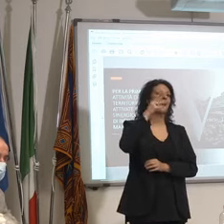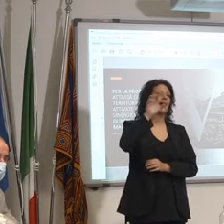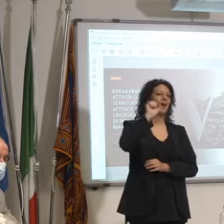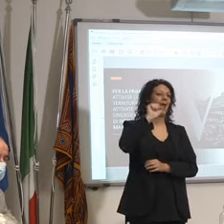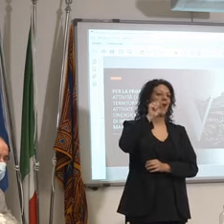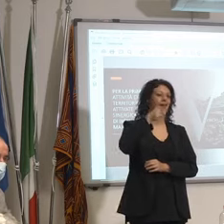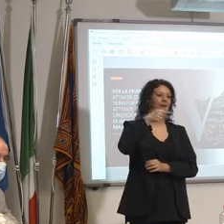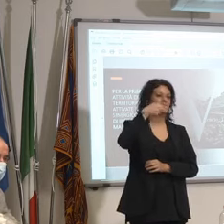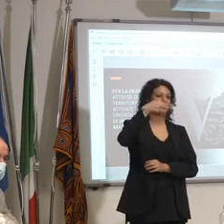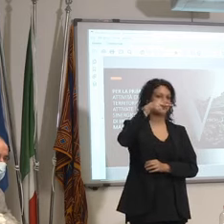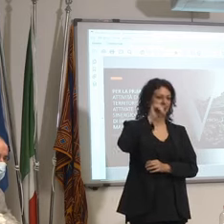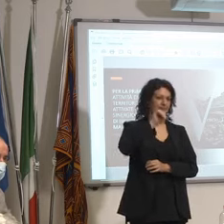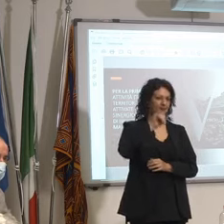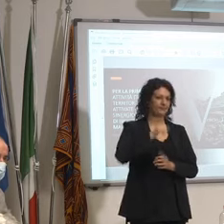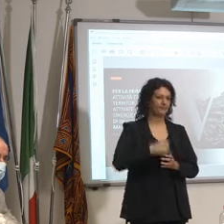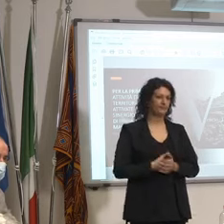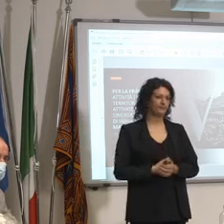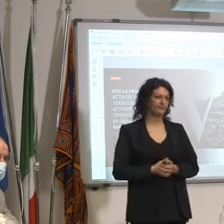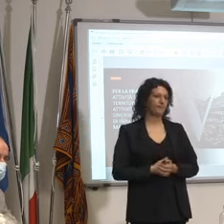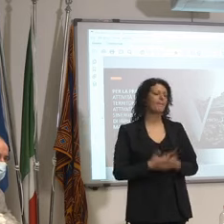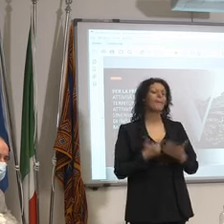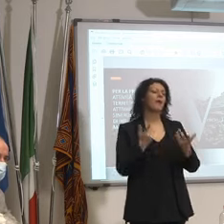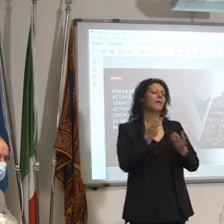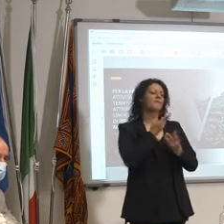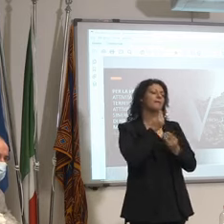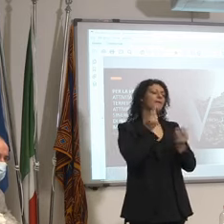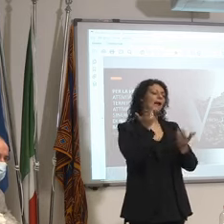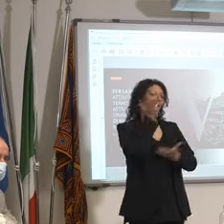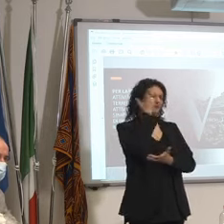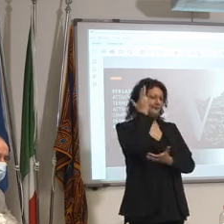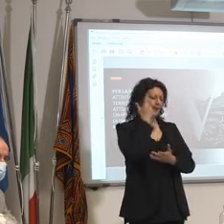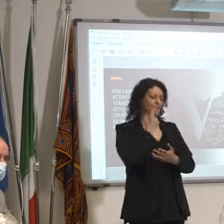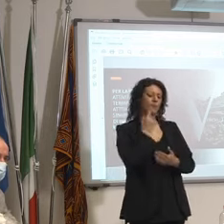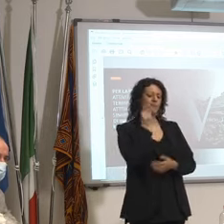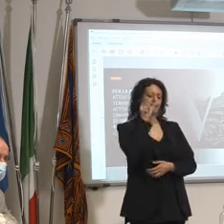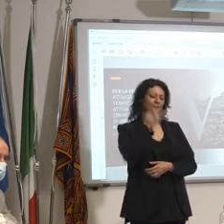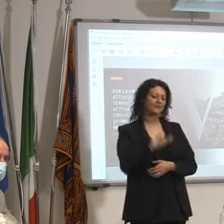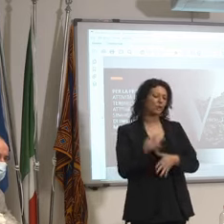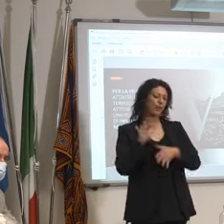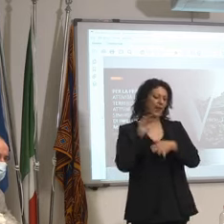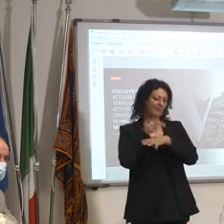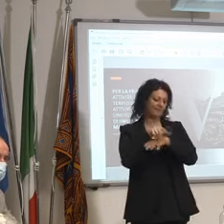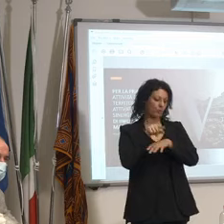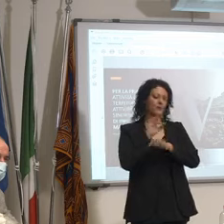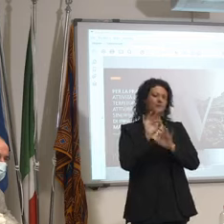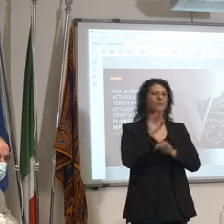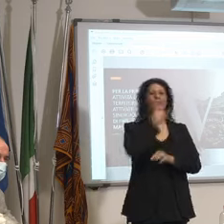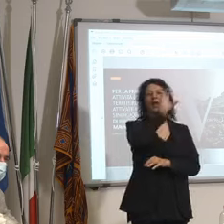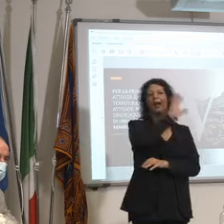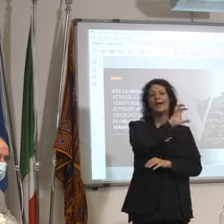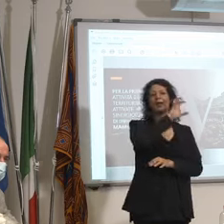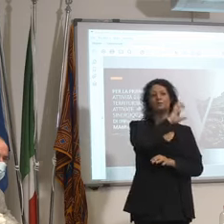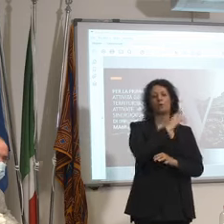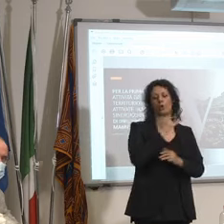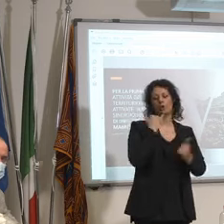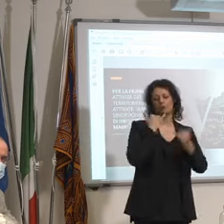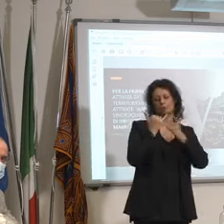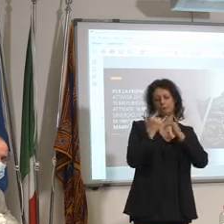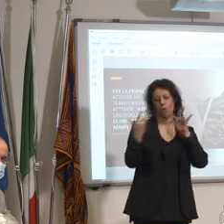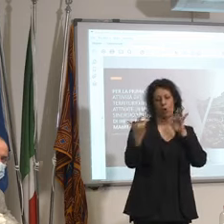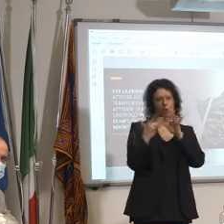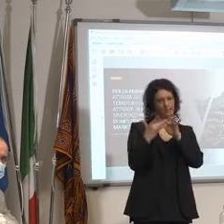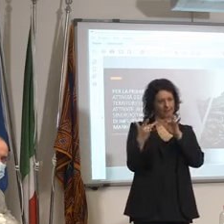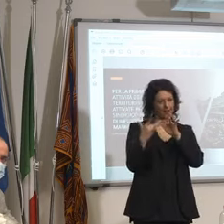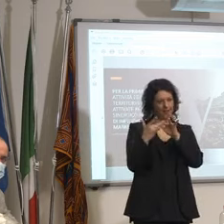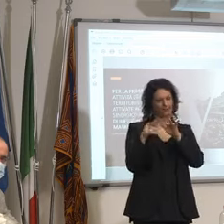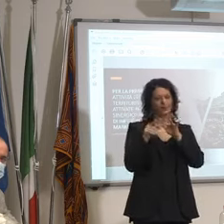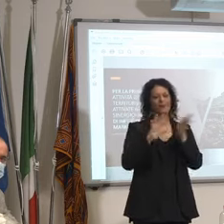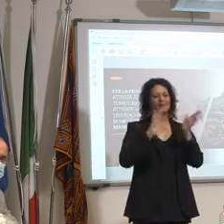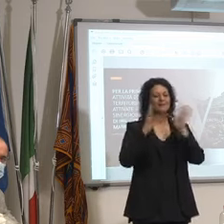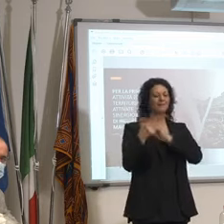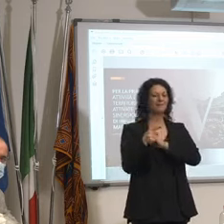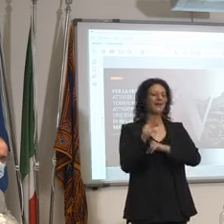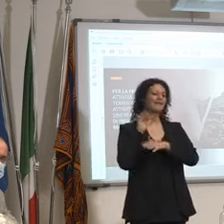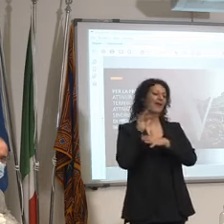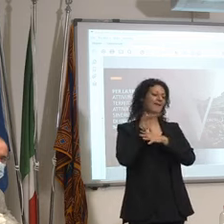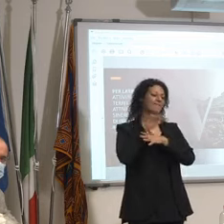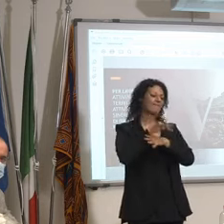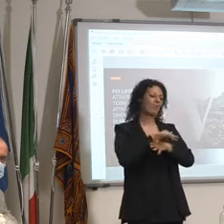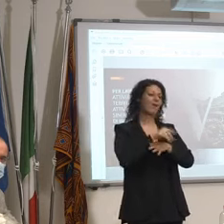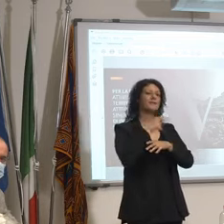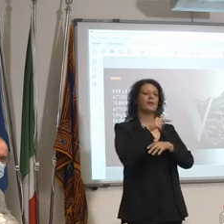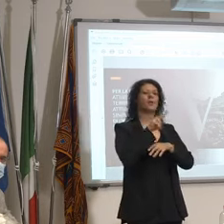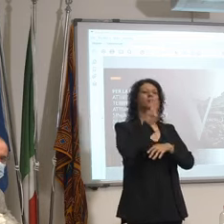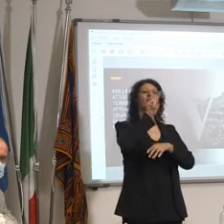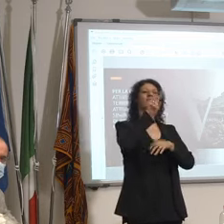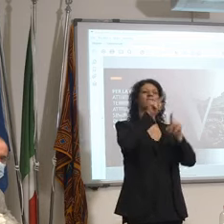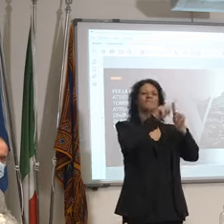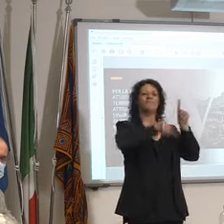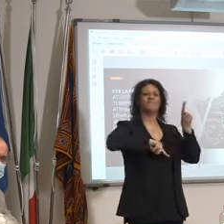influencer Maria viene contattata dalla regione per fare l'influencer del nostro dito come funziona? la